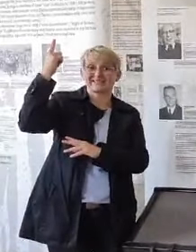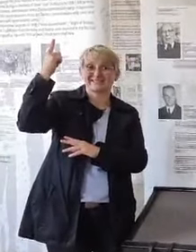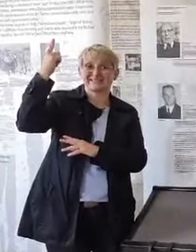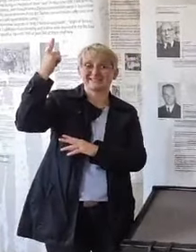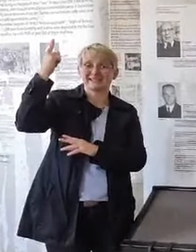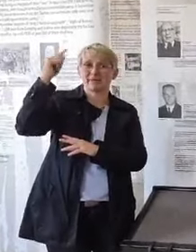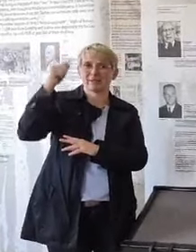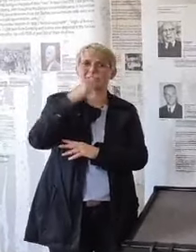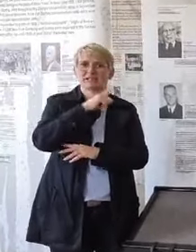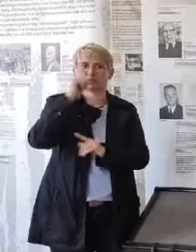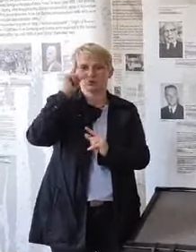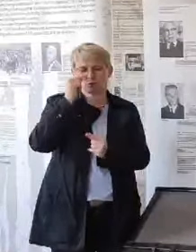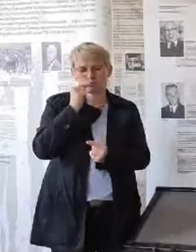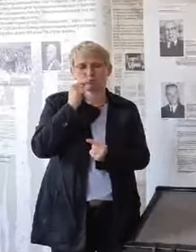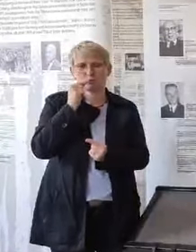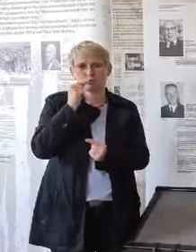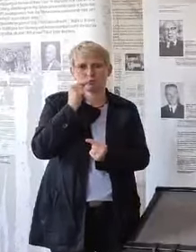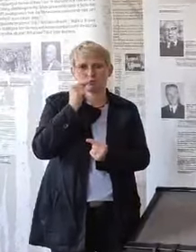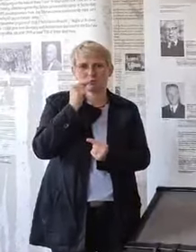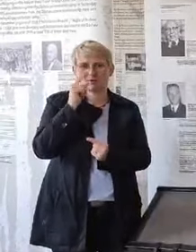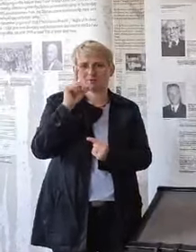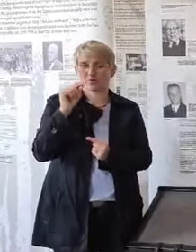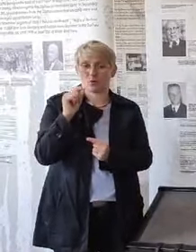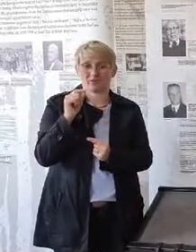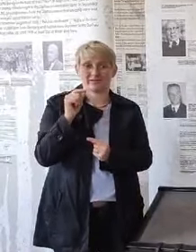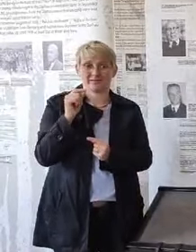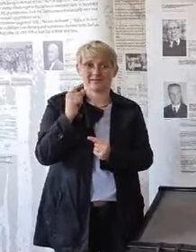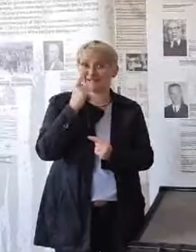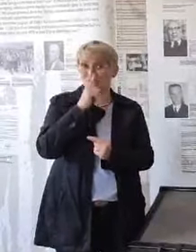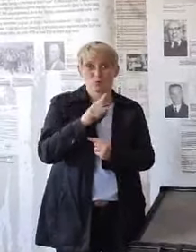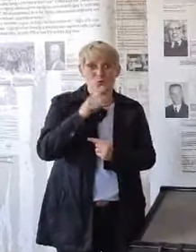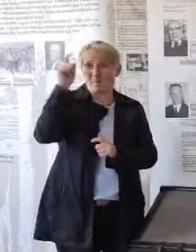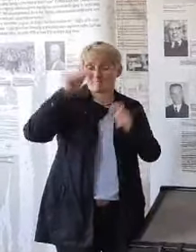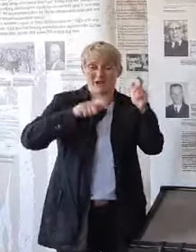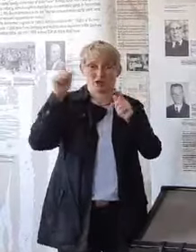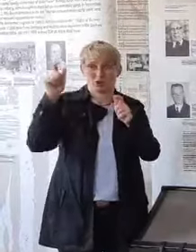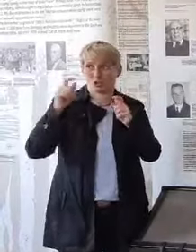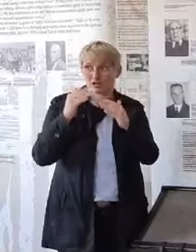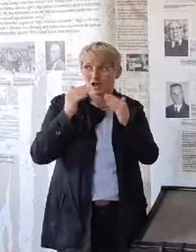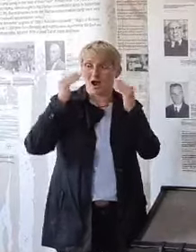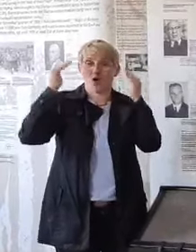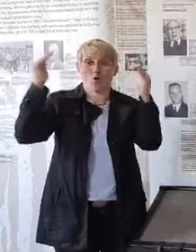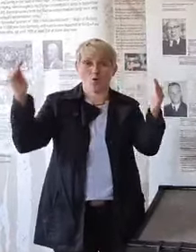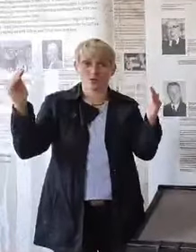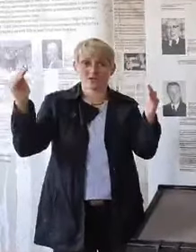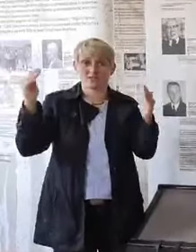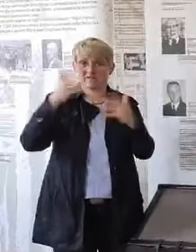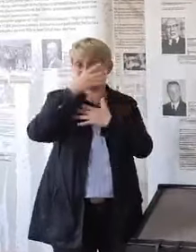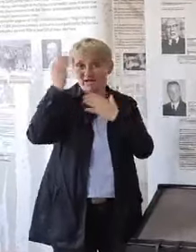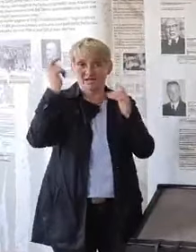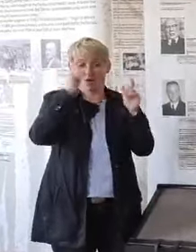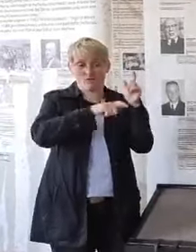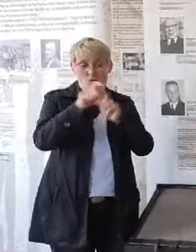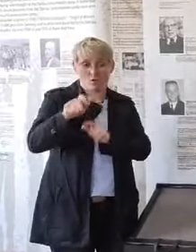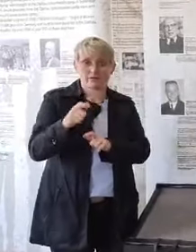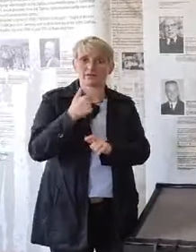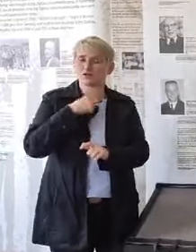die Menschen draußen hatten eventuell ihre Augen verschlossen, hatten die Menschen im Lager vergessen, sondern auch Gott muss sich abgewandt haben.